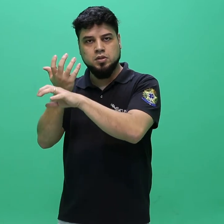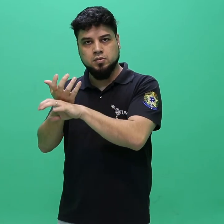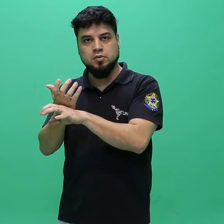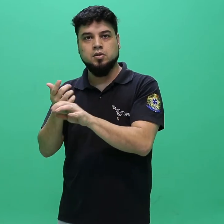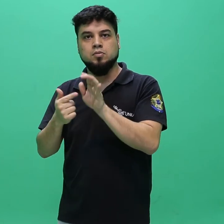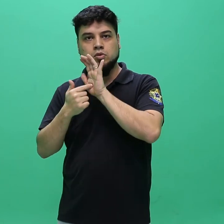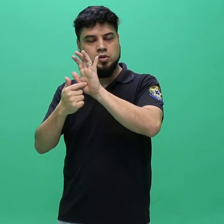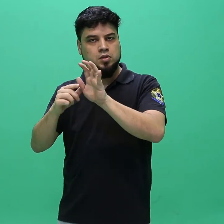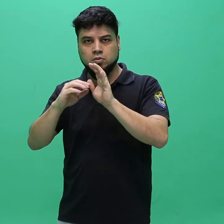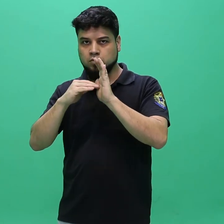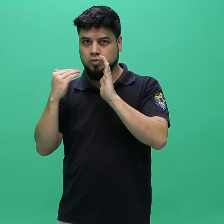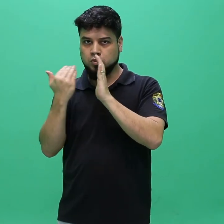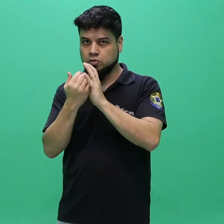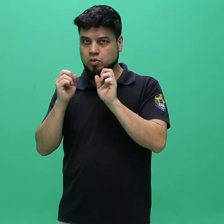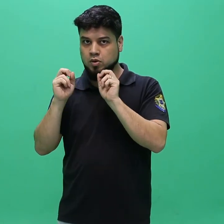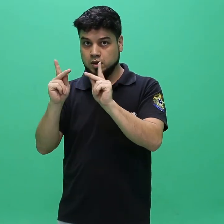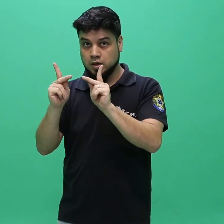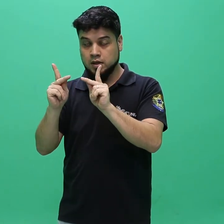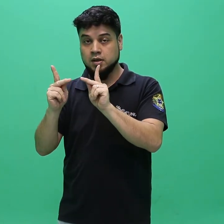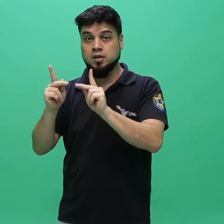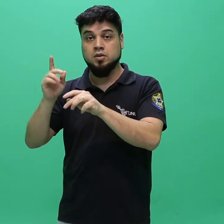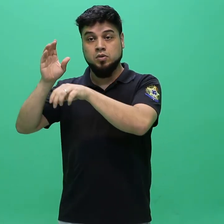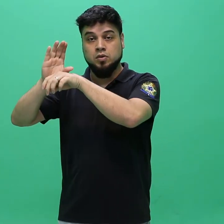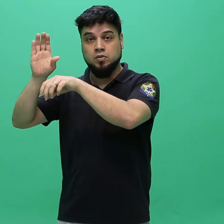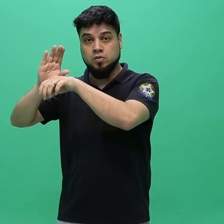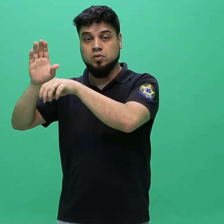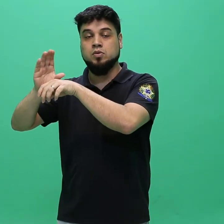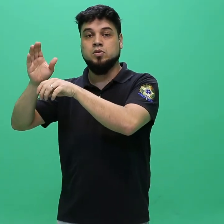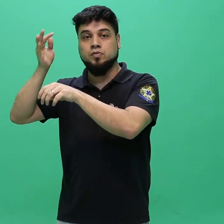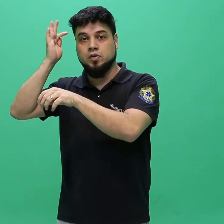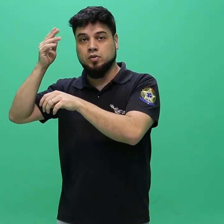origem, bem como em menta e bibliografia.